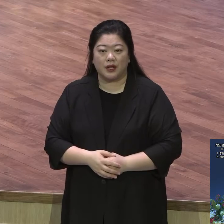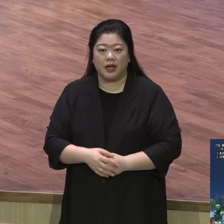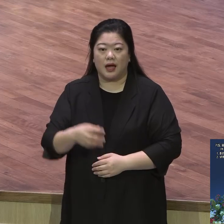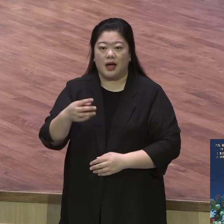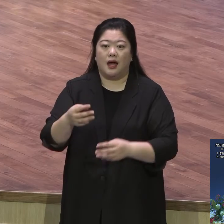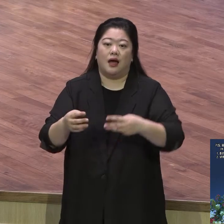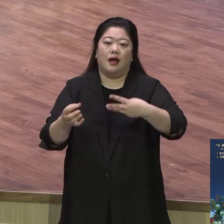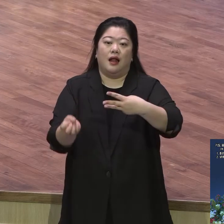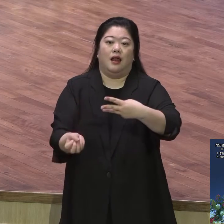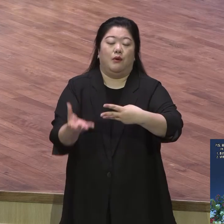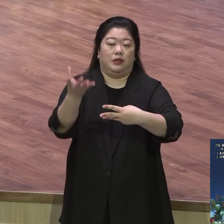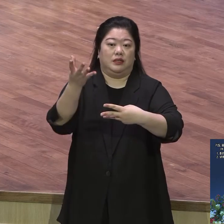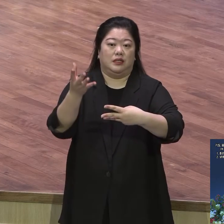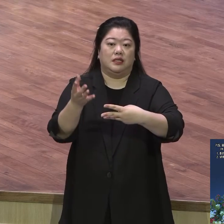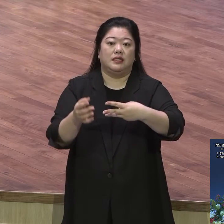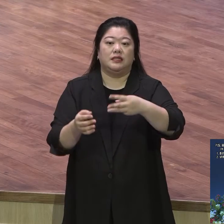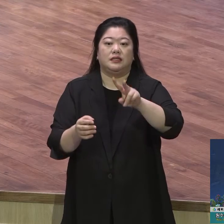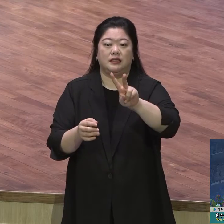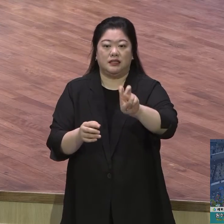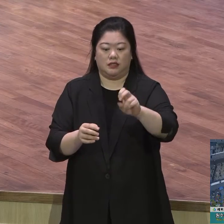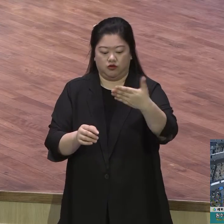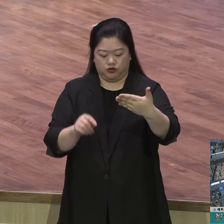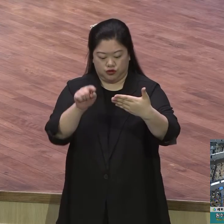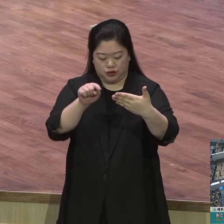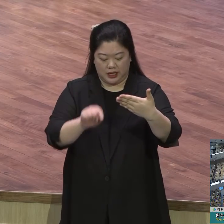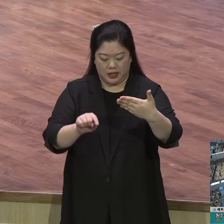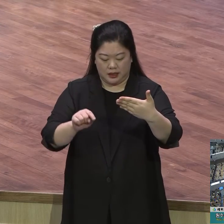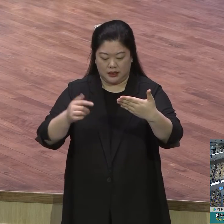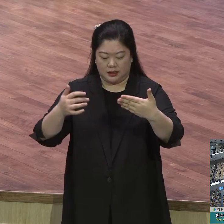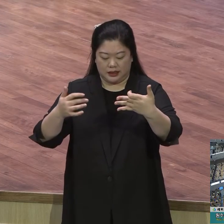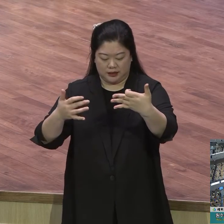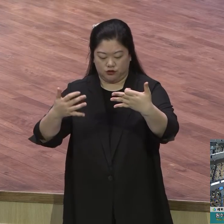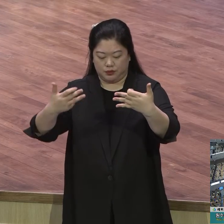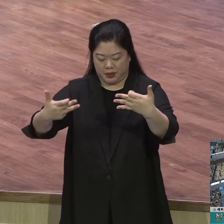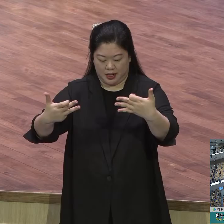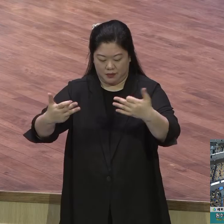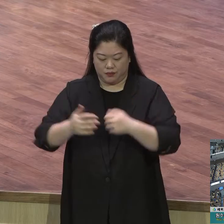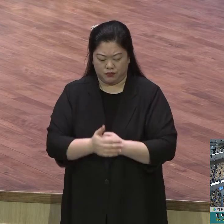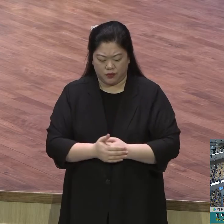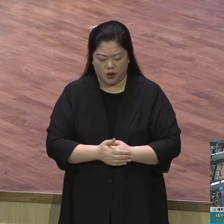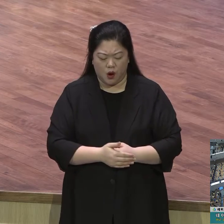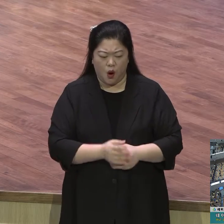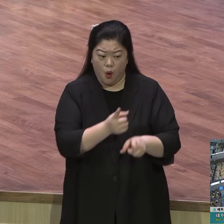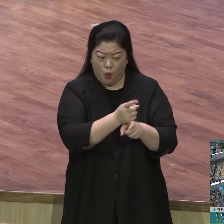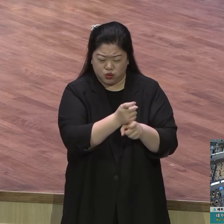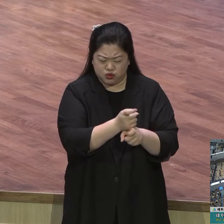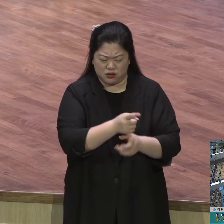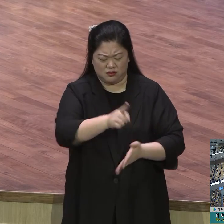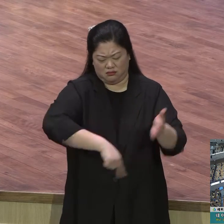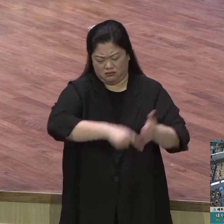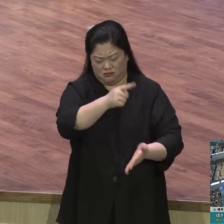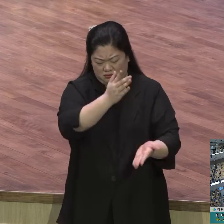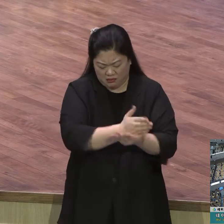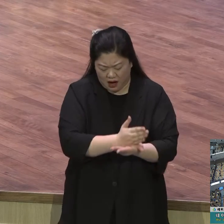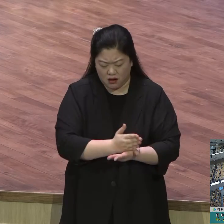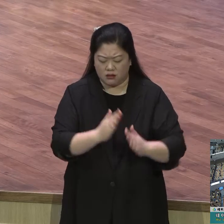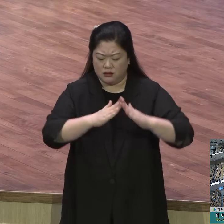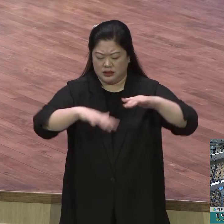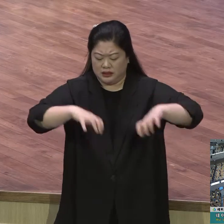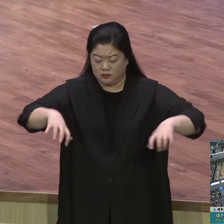말씀을 근거로 하고 있습니다 원수를 갚지 말고 동포를 원망하지 말며 내 이웃을 사랑하기를 너 자신과